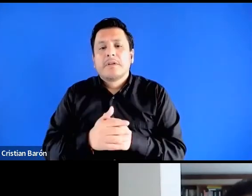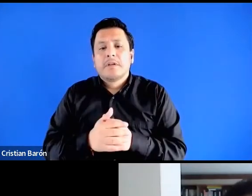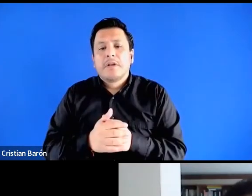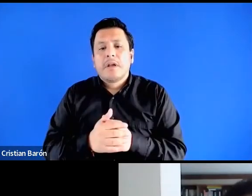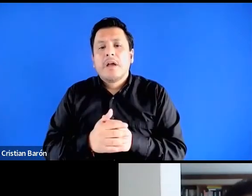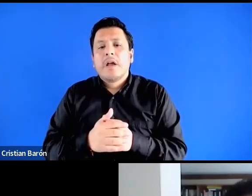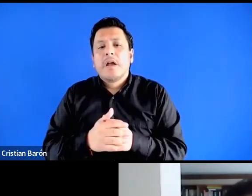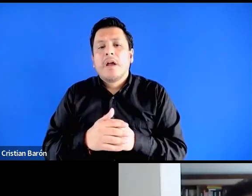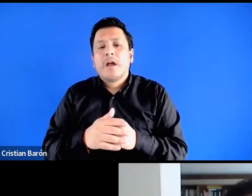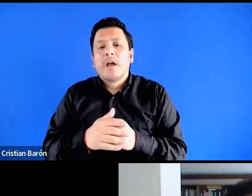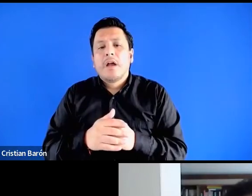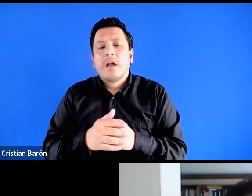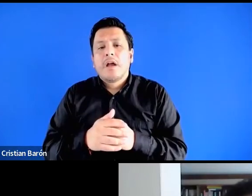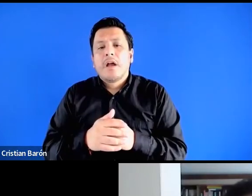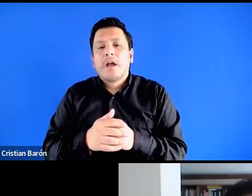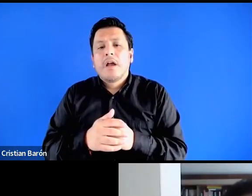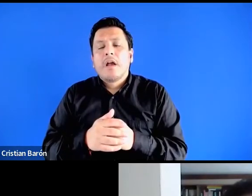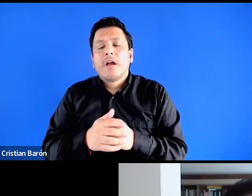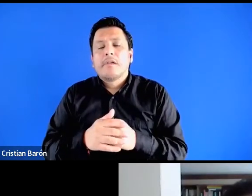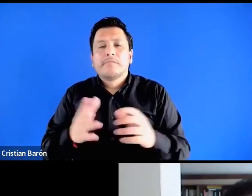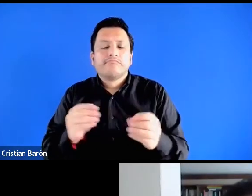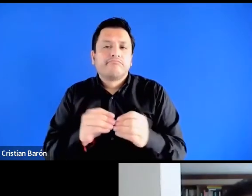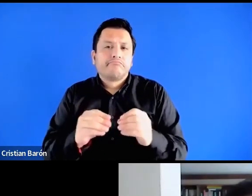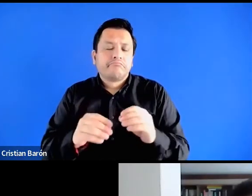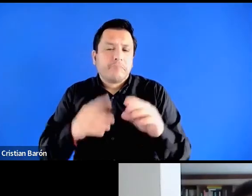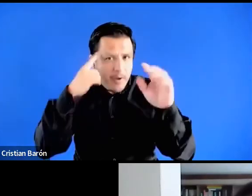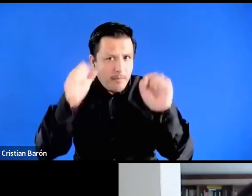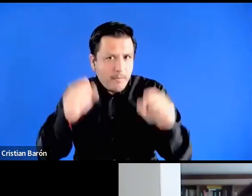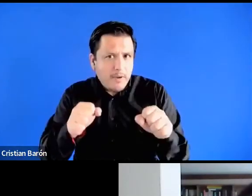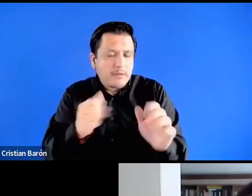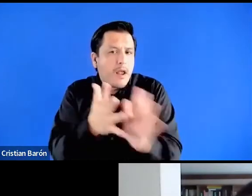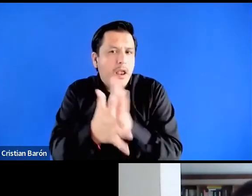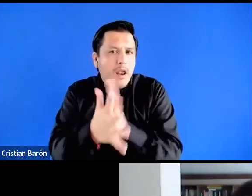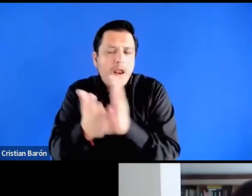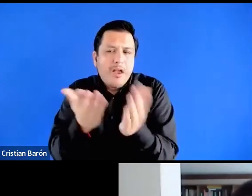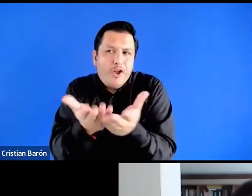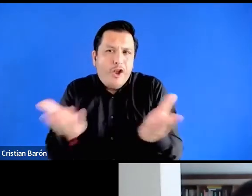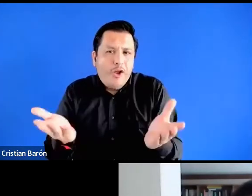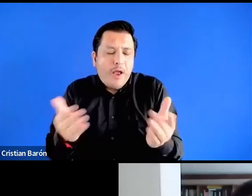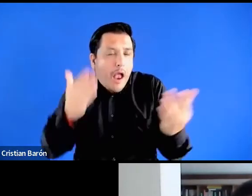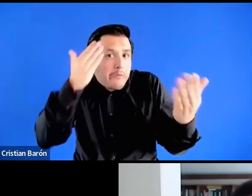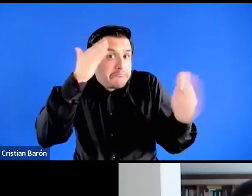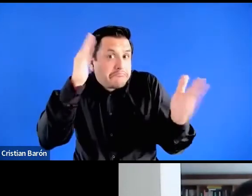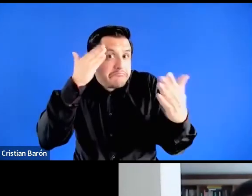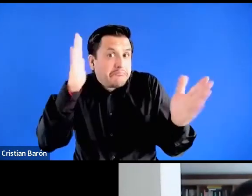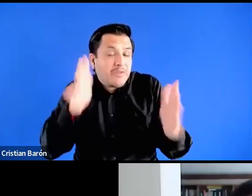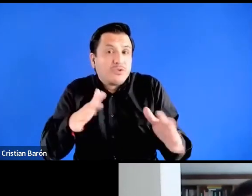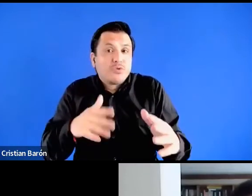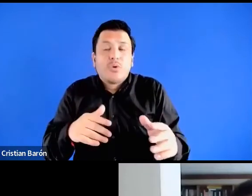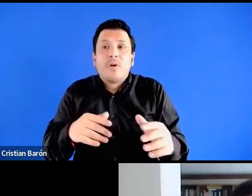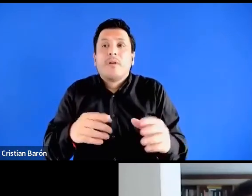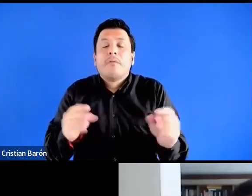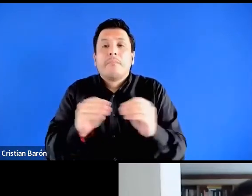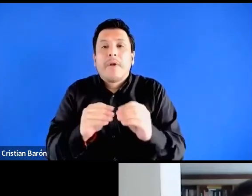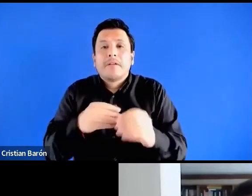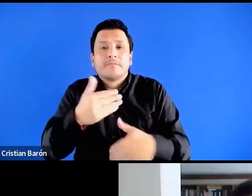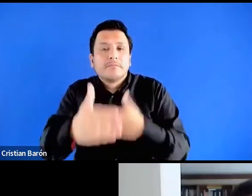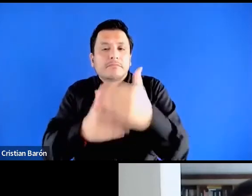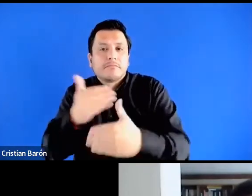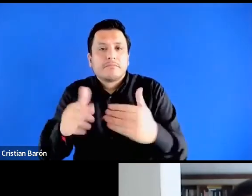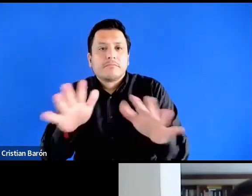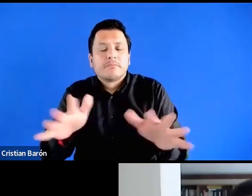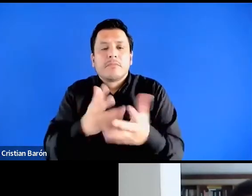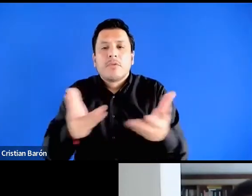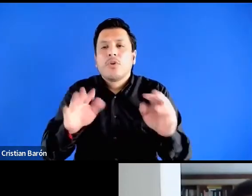capacidad siempre y de enseñarme cosas incluso que yo no sabía sobre esta historia haciendo parte de algún